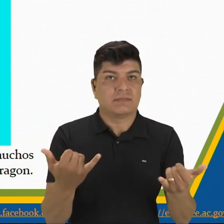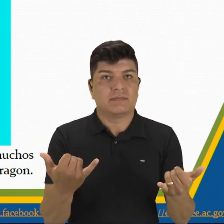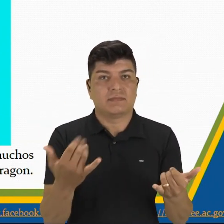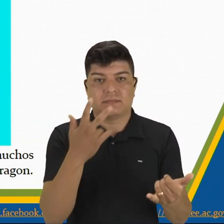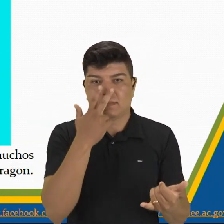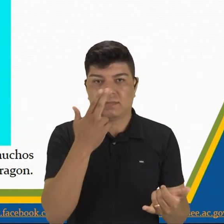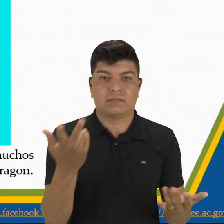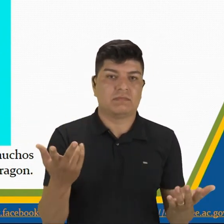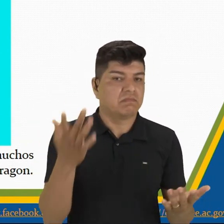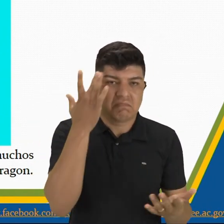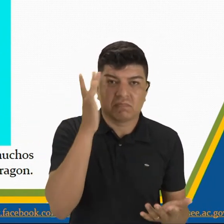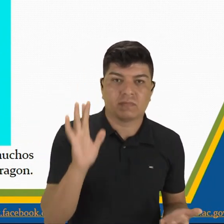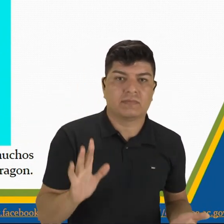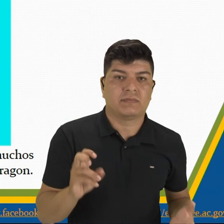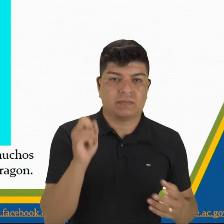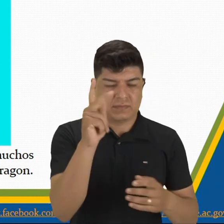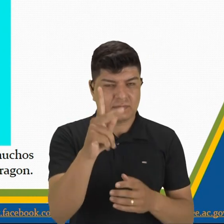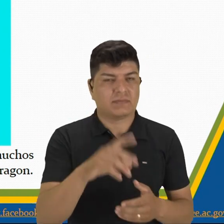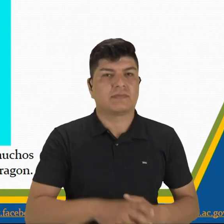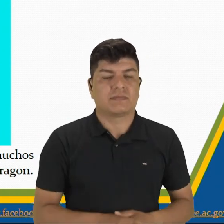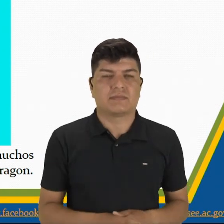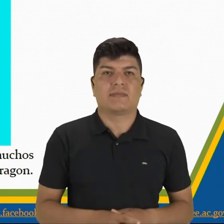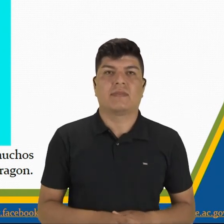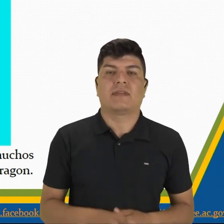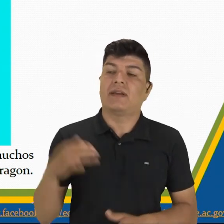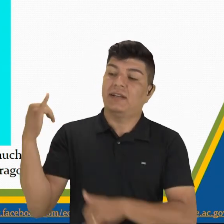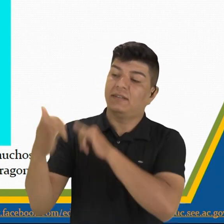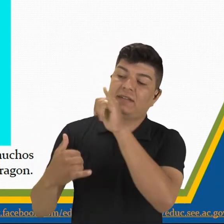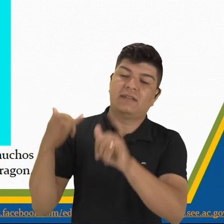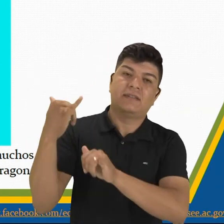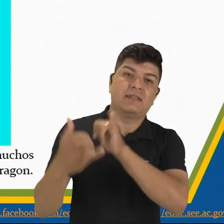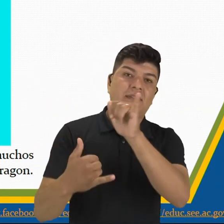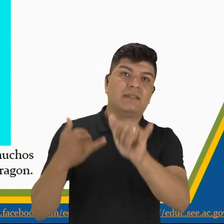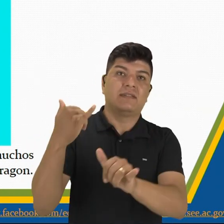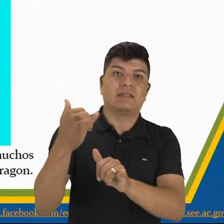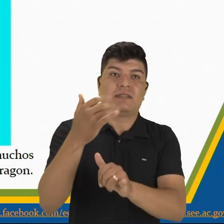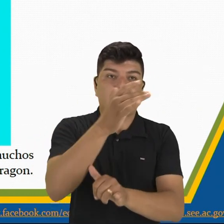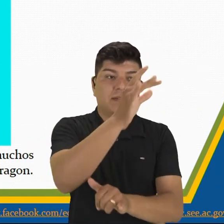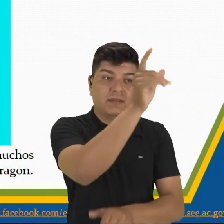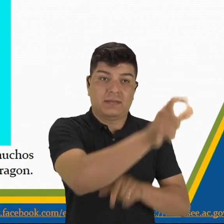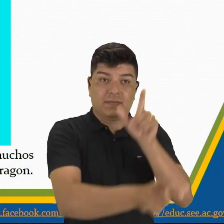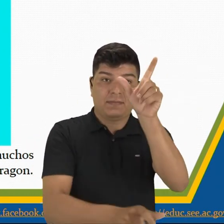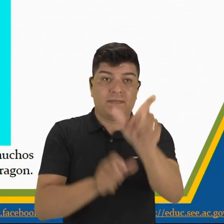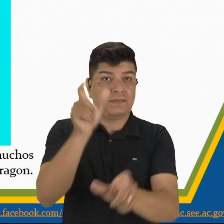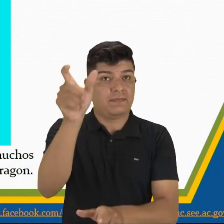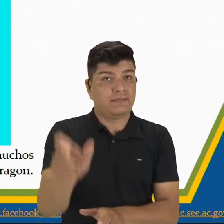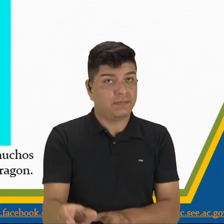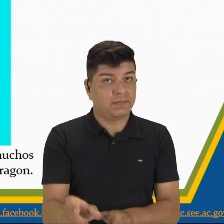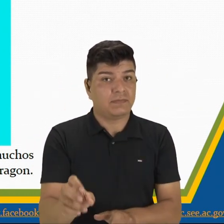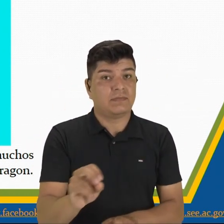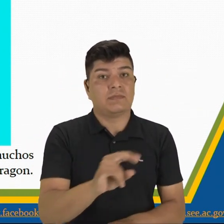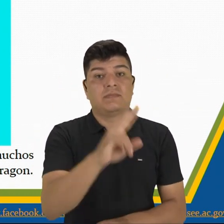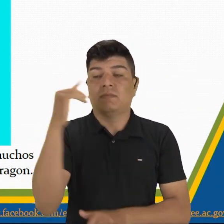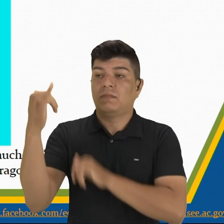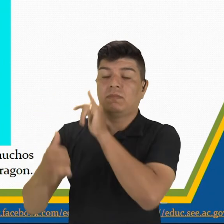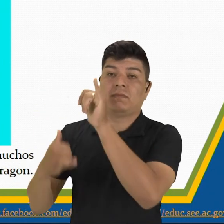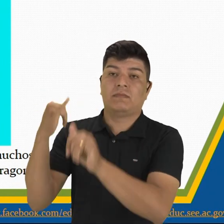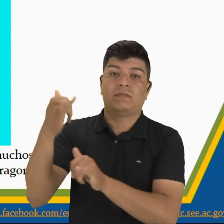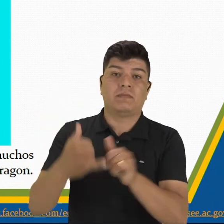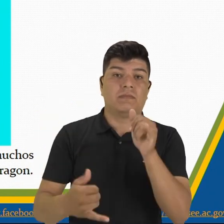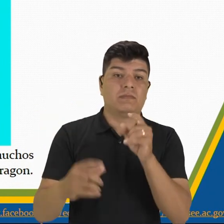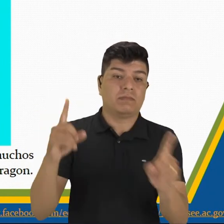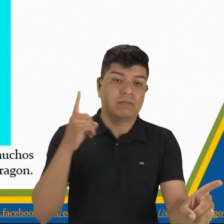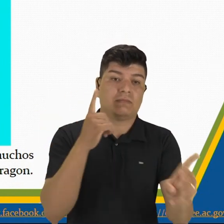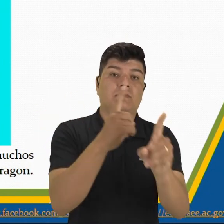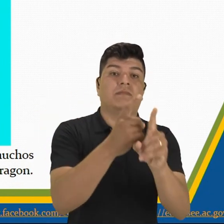impreciso, ok? La leyenda es de personas. O en la leyenda encontramos